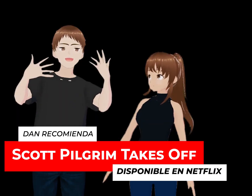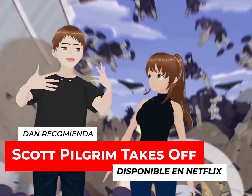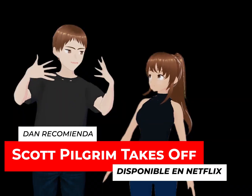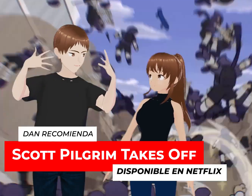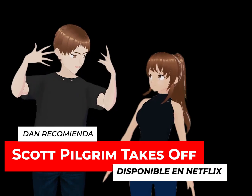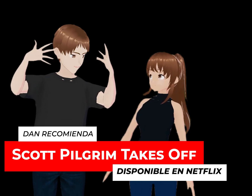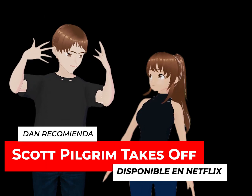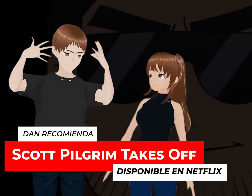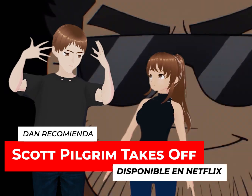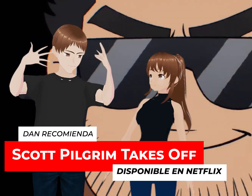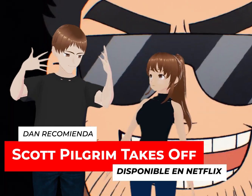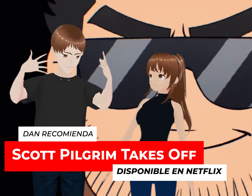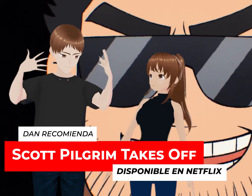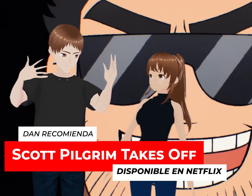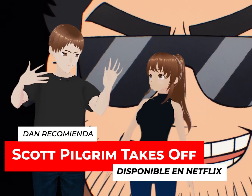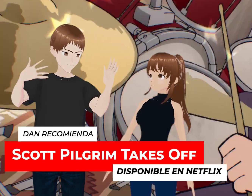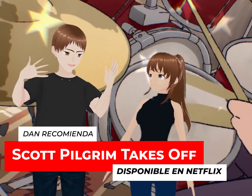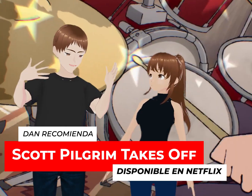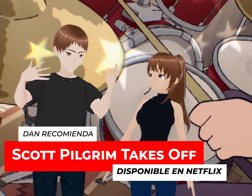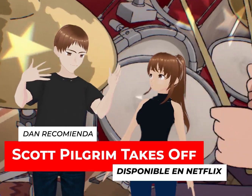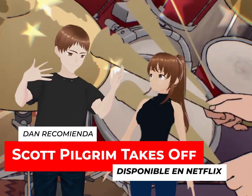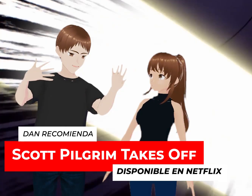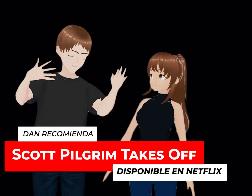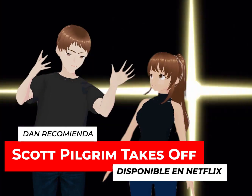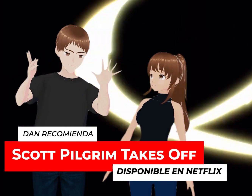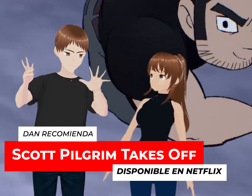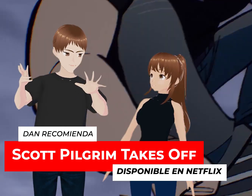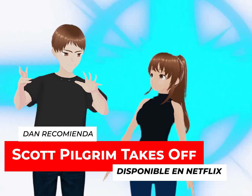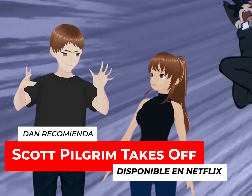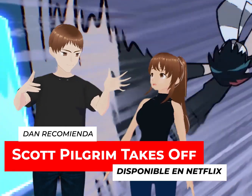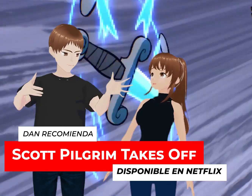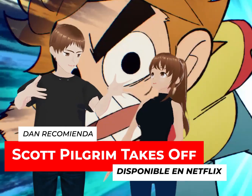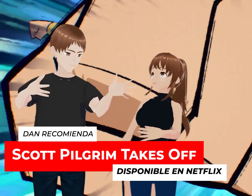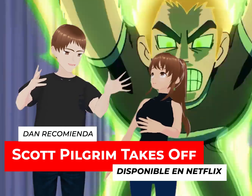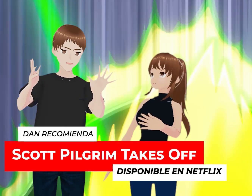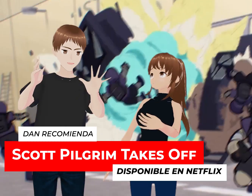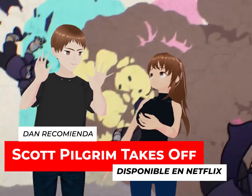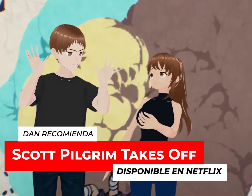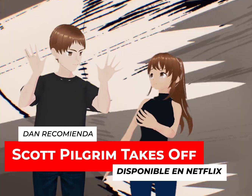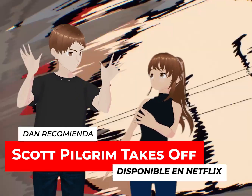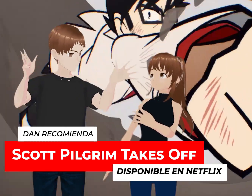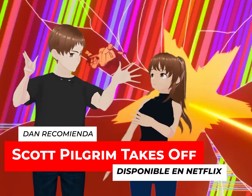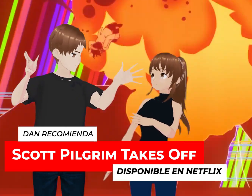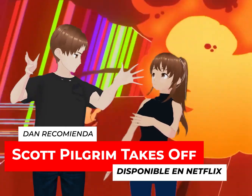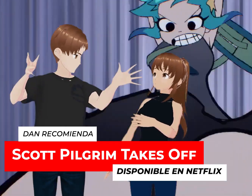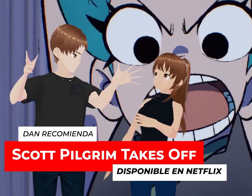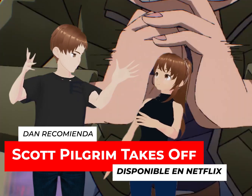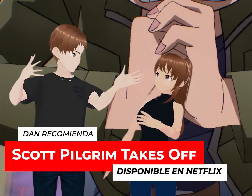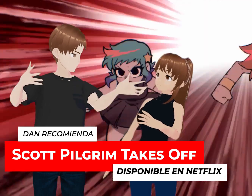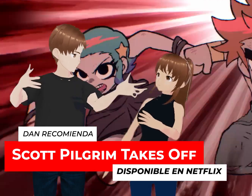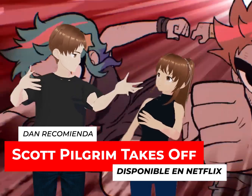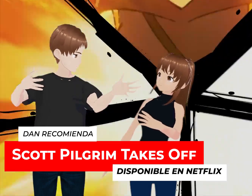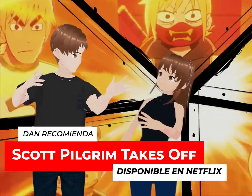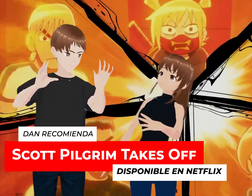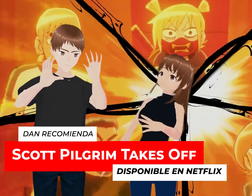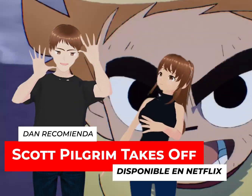gracias a la acción, es la mejor adaptación de una a videojuego, a película, de algo que no es videojuego, porque viene de un cómic. Pero tienes